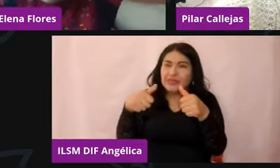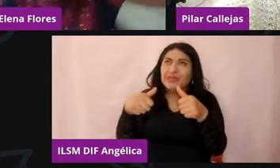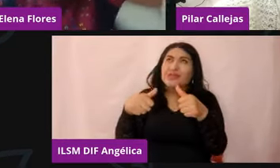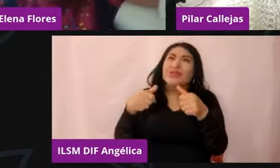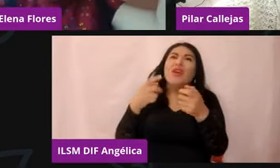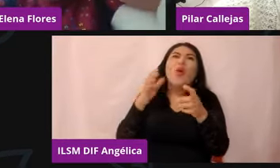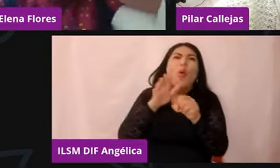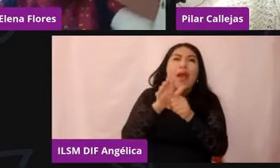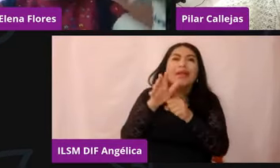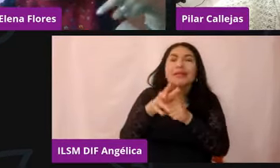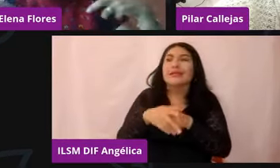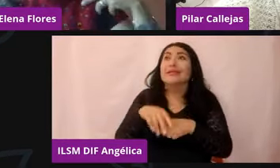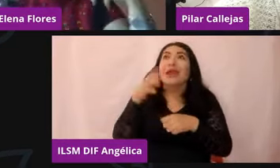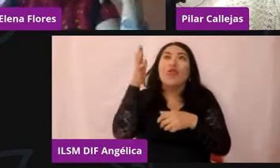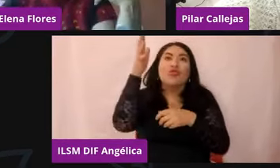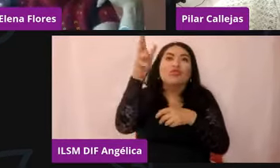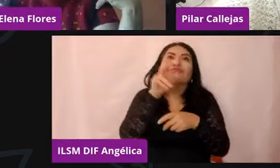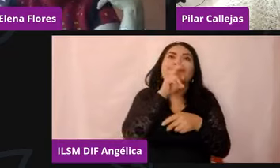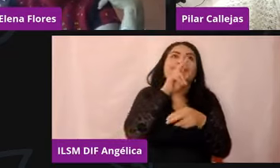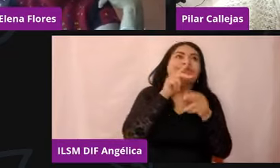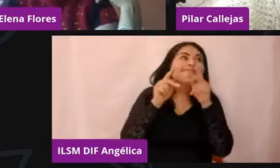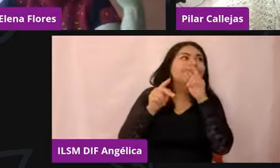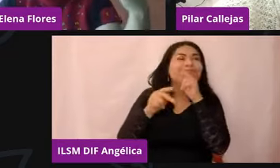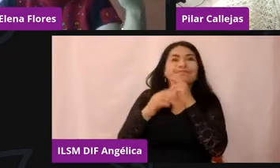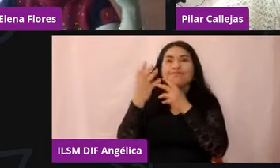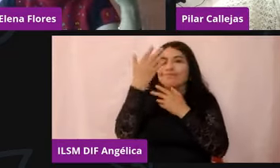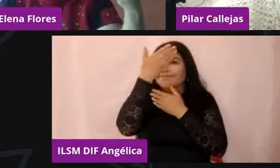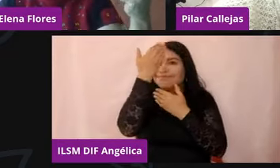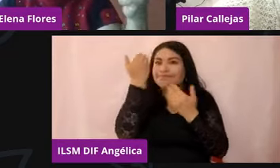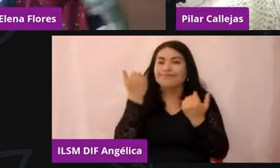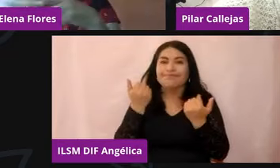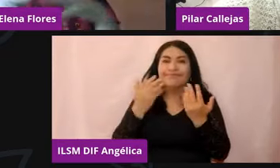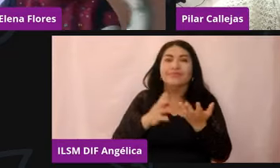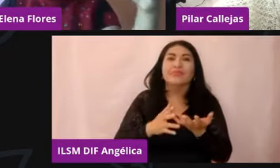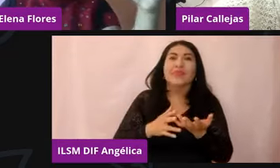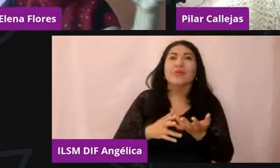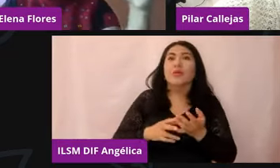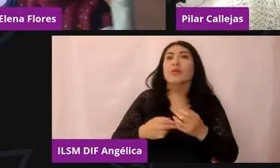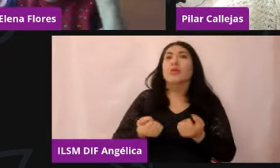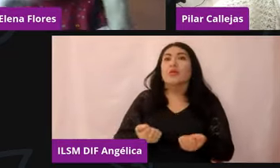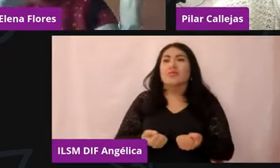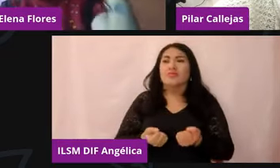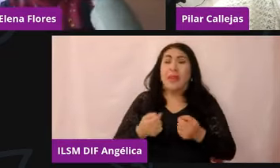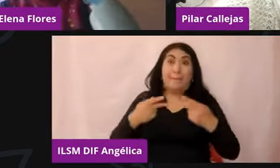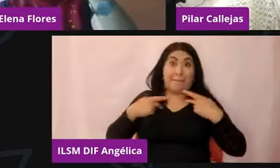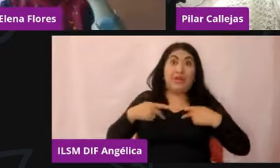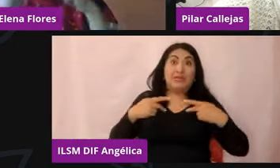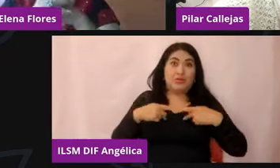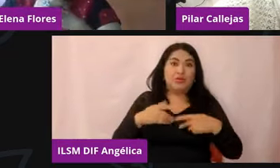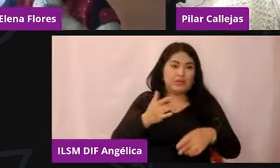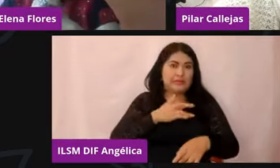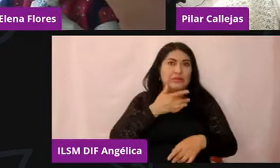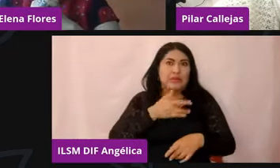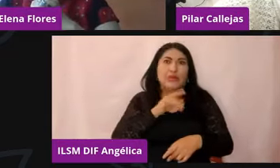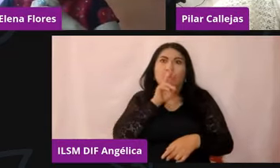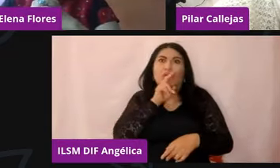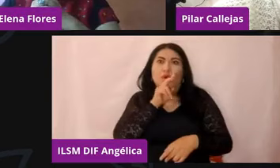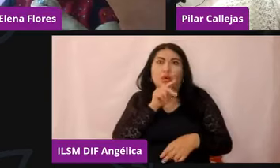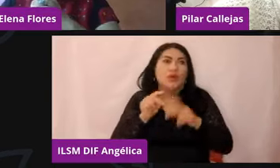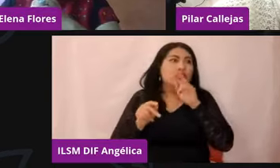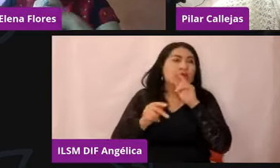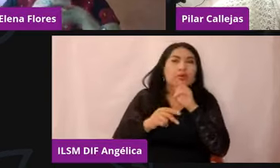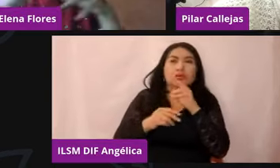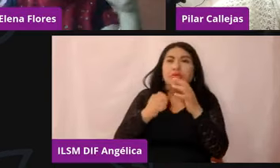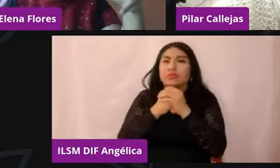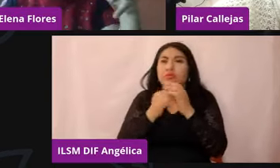metodología de la enseñanza que quien está ansioso, angustiado, no aprende, ¿no? Y lo vivimos hace unos años en